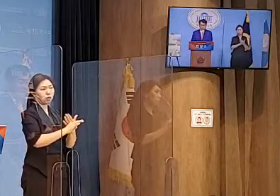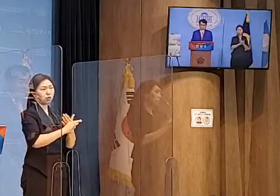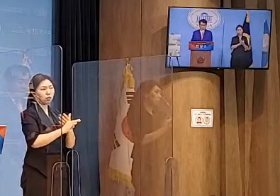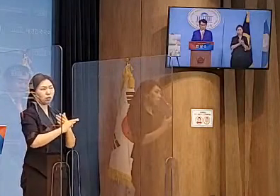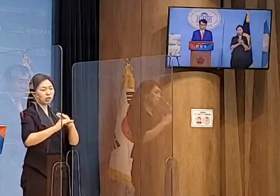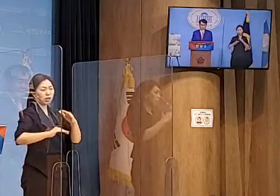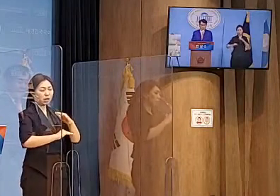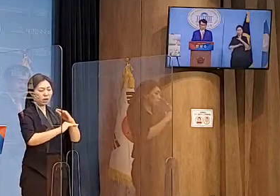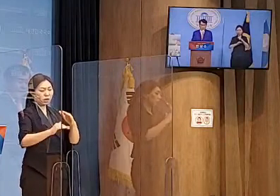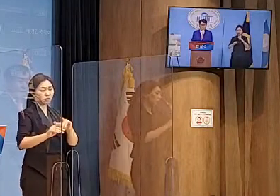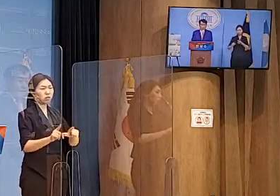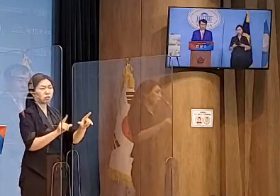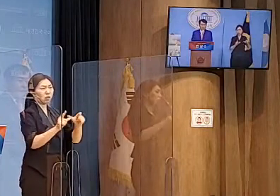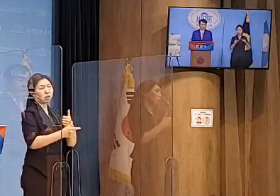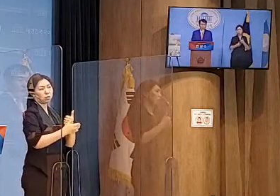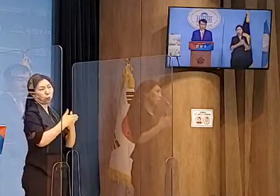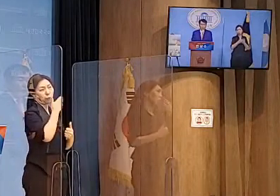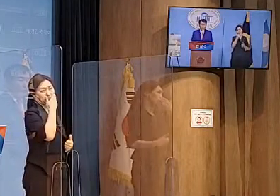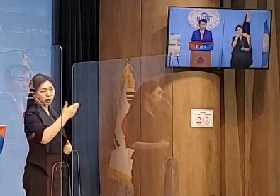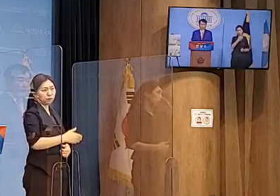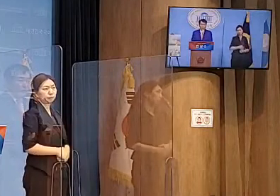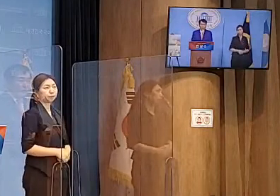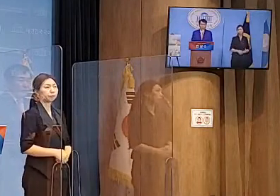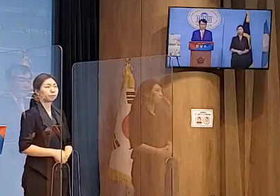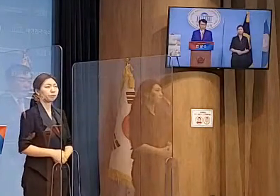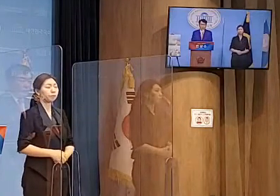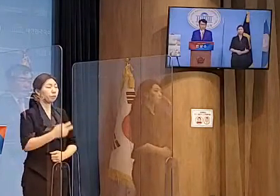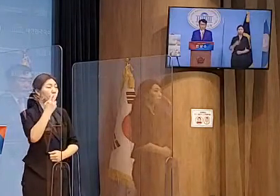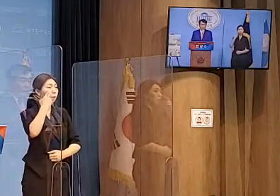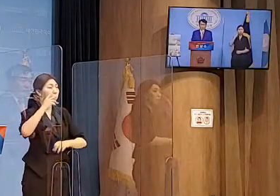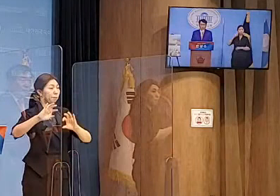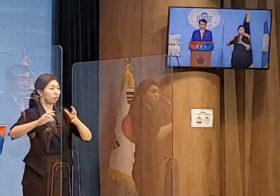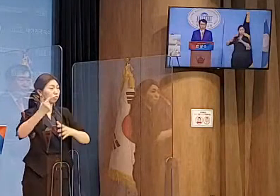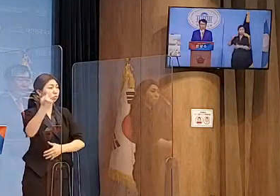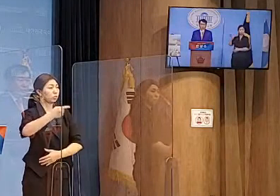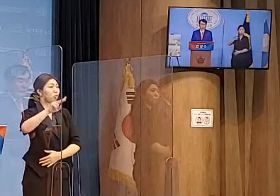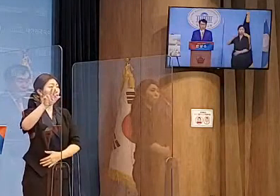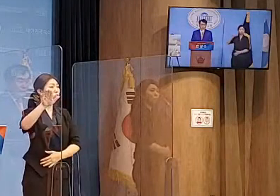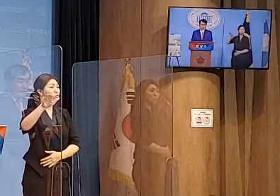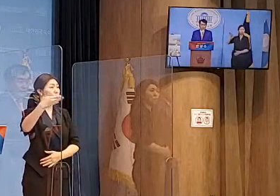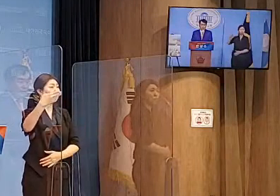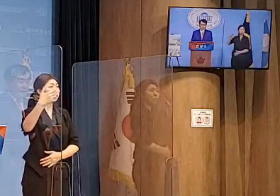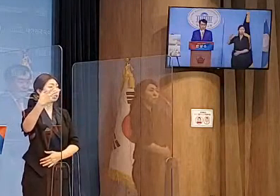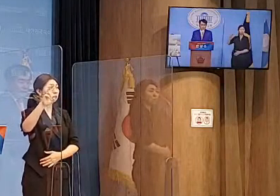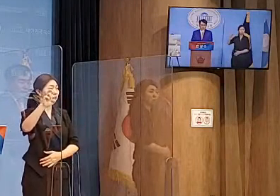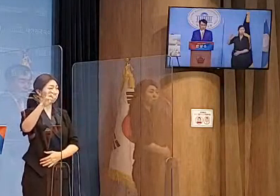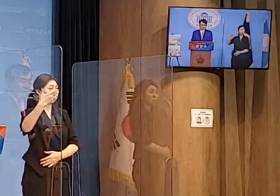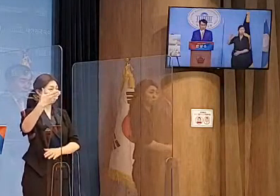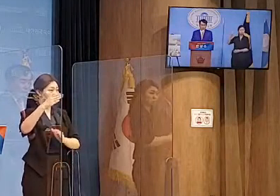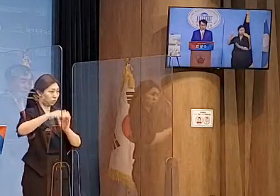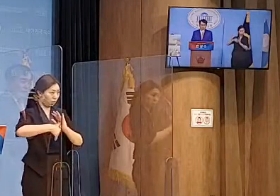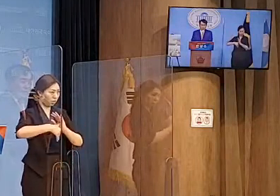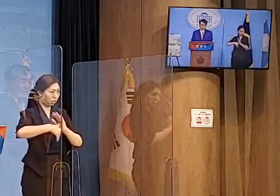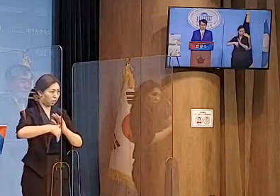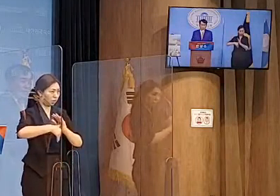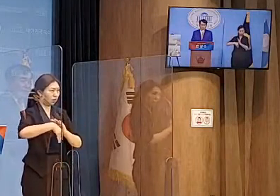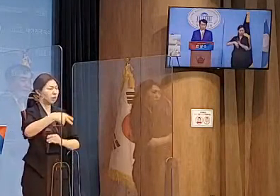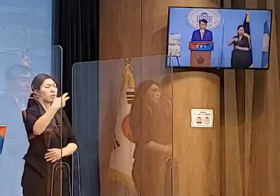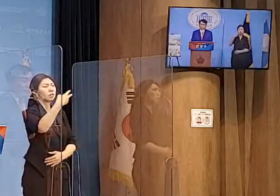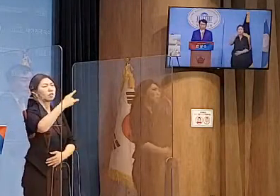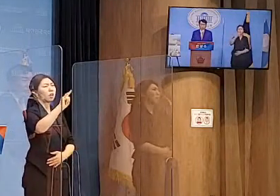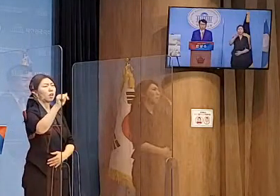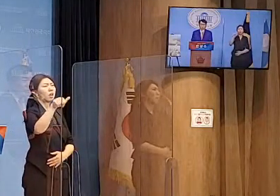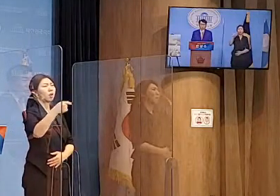되겠습니다. 미국의 1929년 대동왕 때